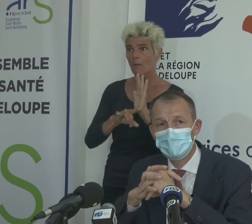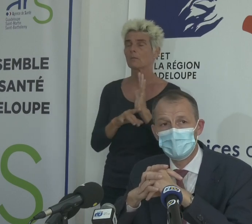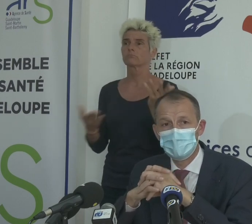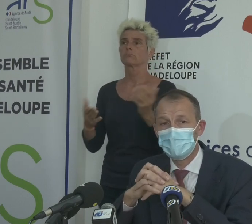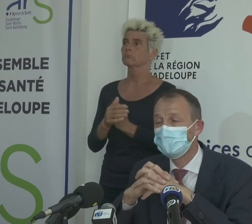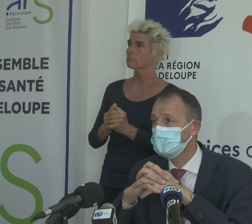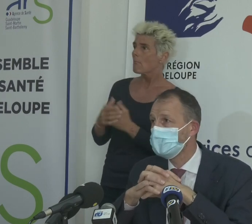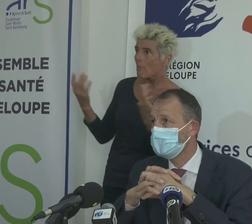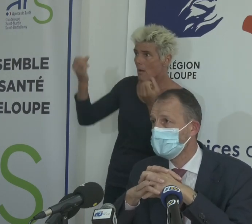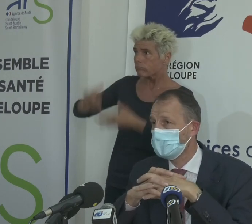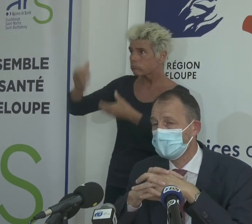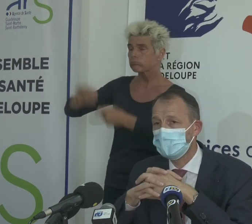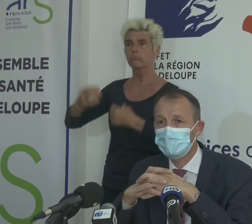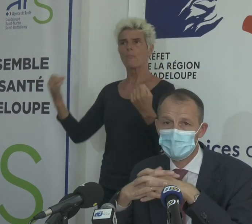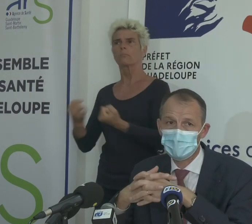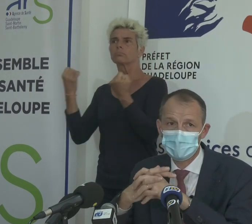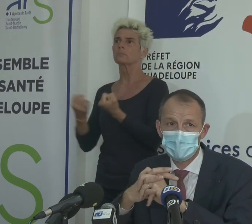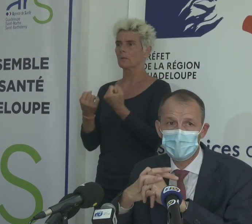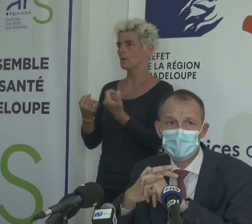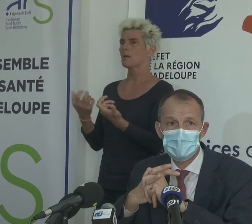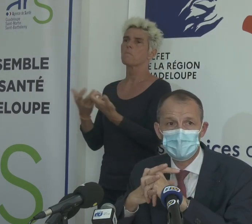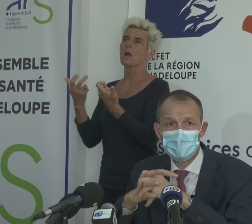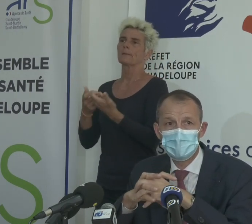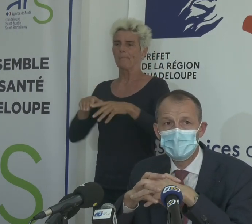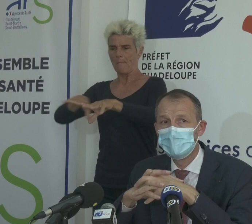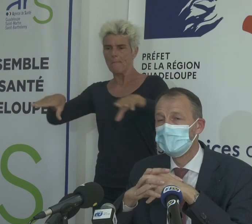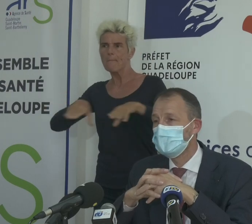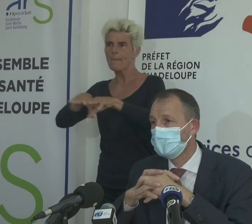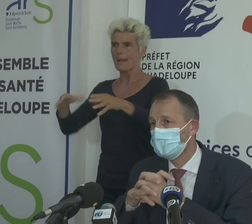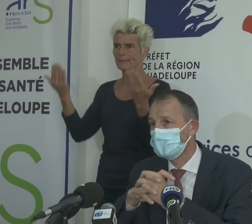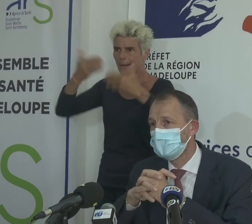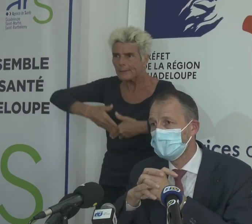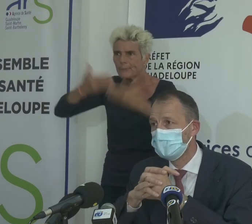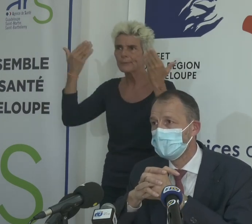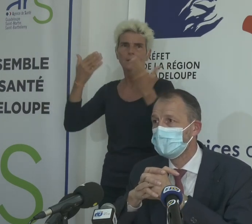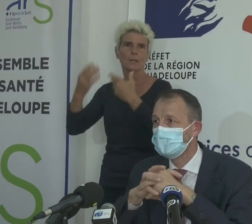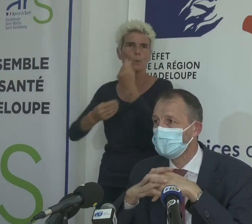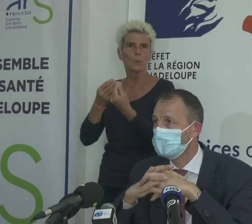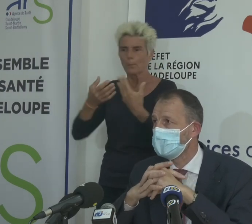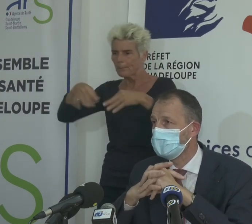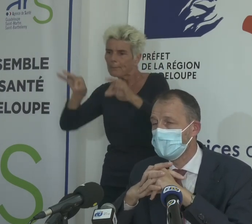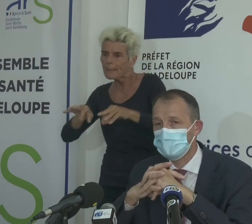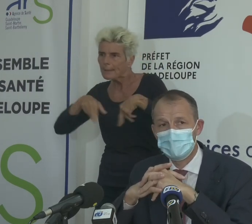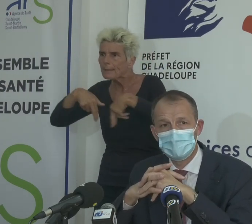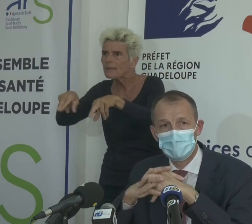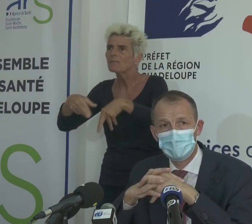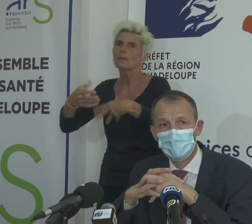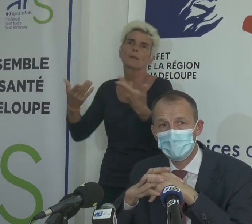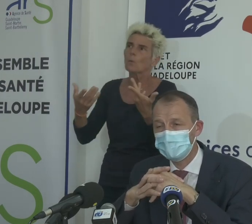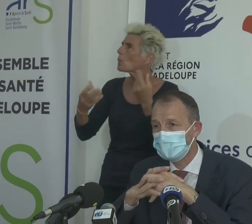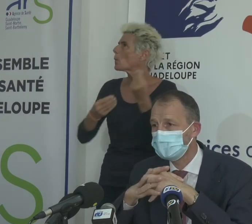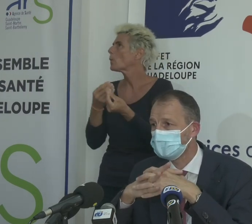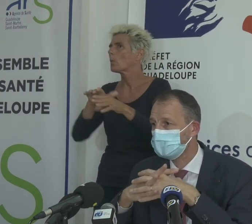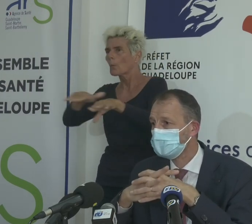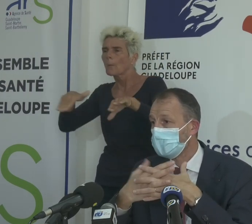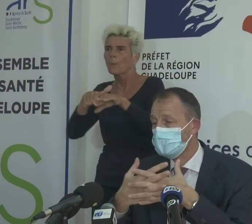activités qui ne sont pas autorisées pendant cette cinquième vague. Je pense notamment aux plages pour la nuit. Je pense aux activités de pique-nique sur les plages ou au